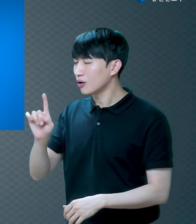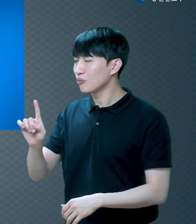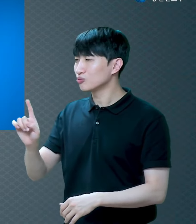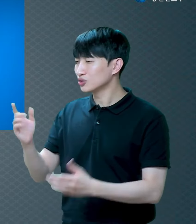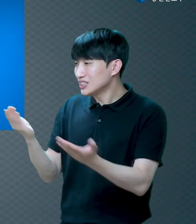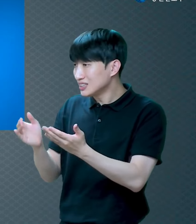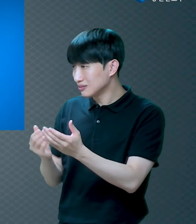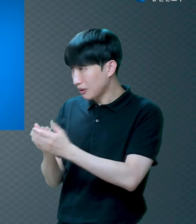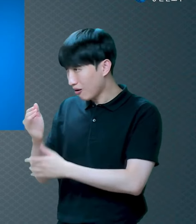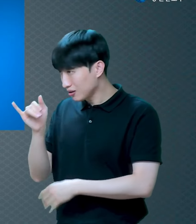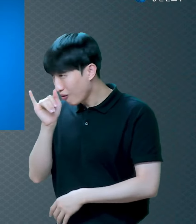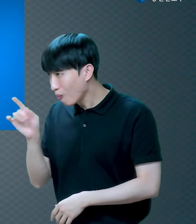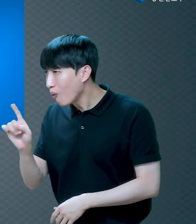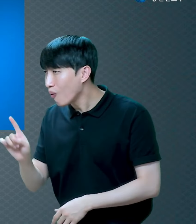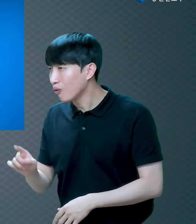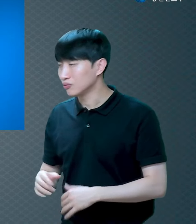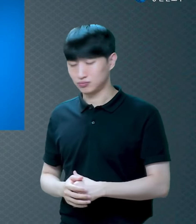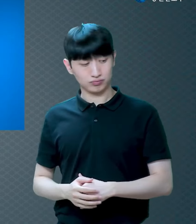근데 이렇게 되네?